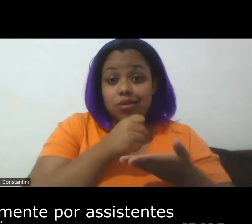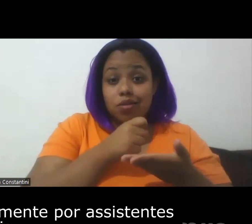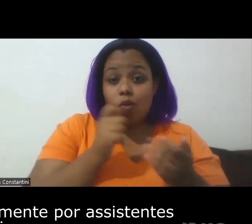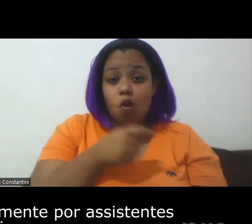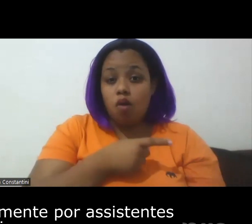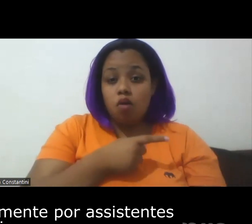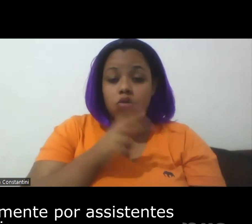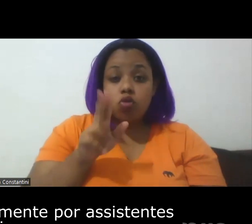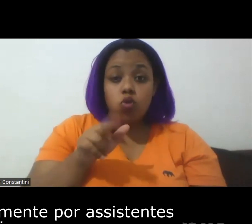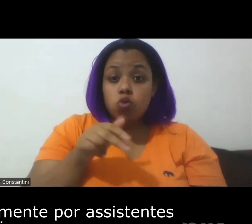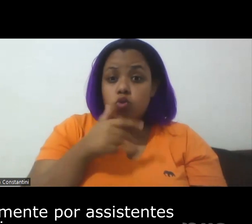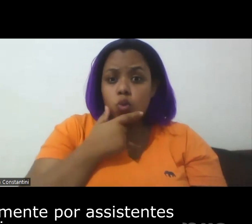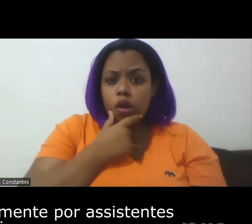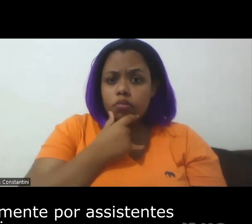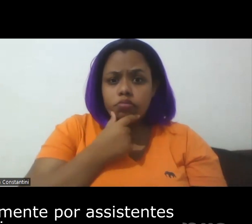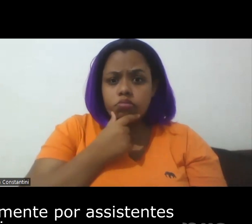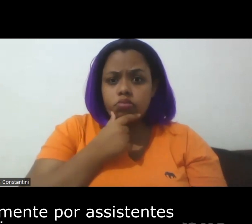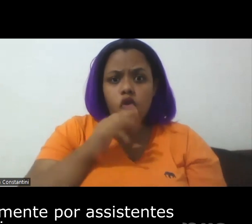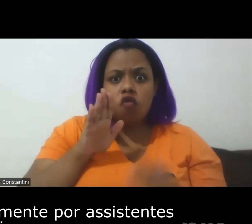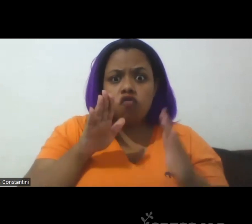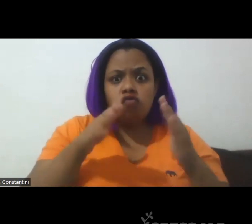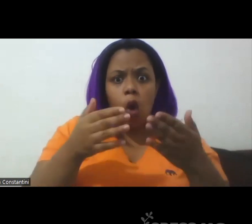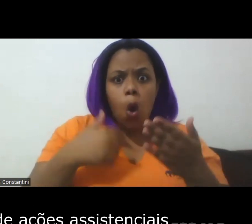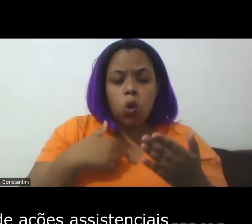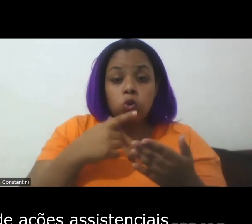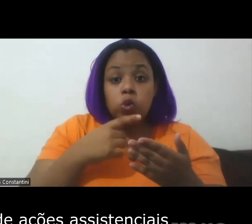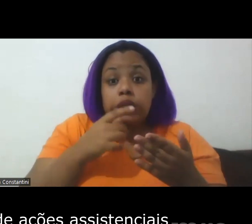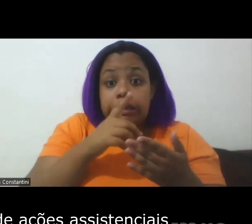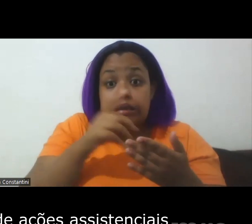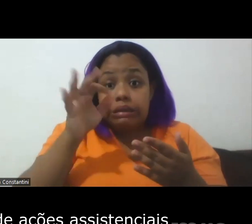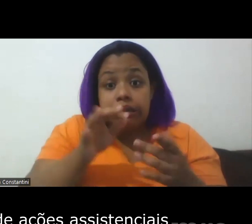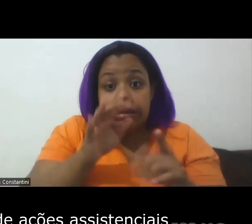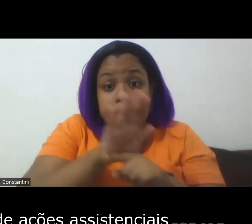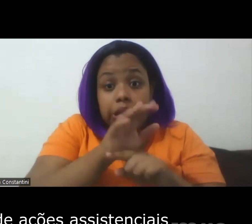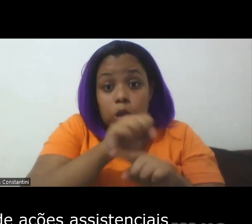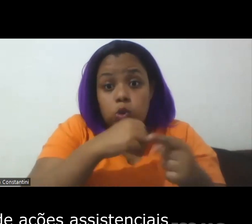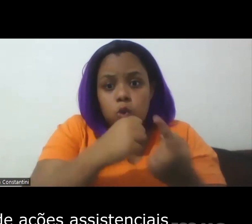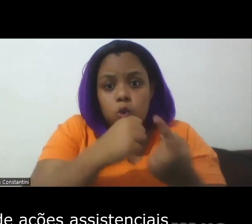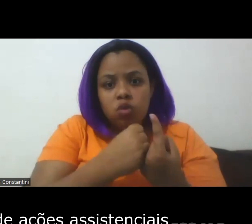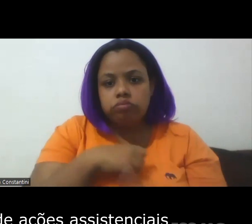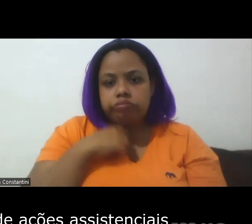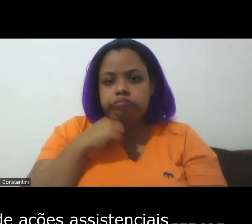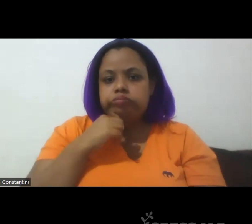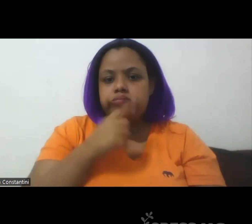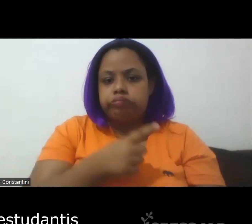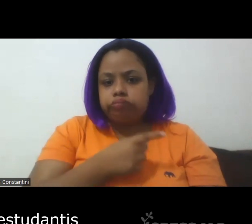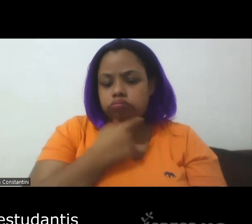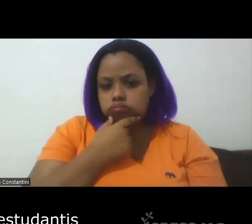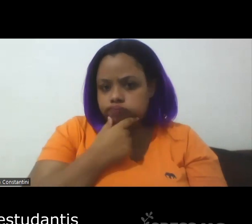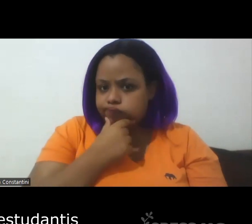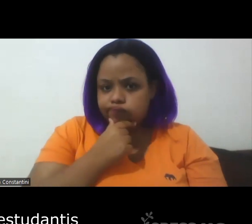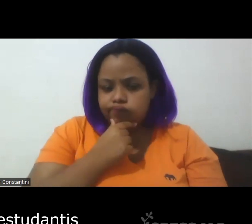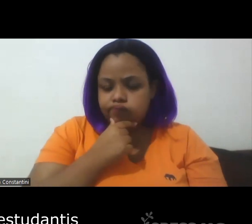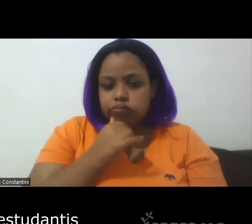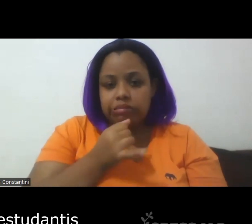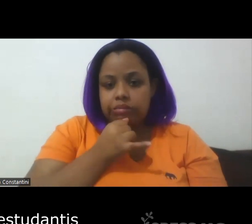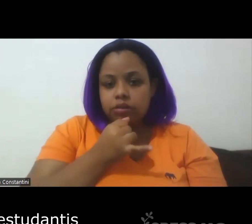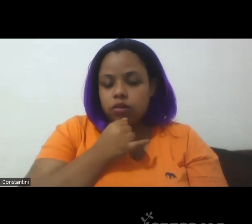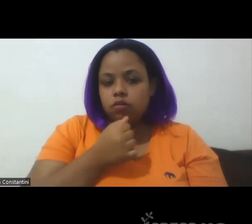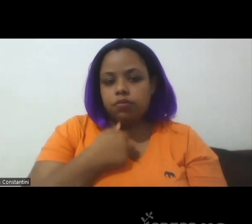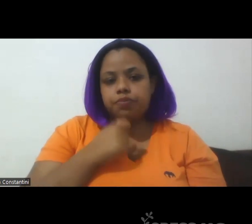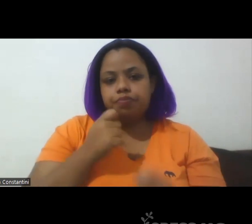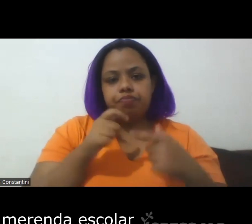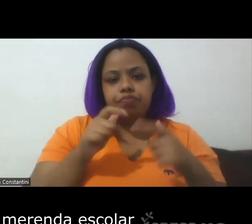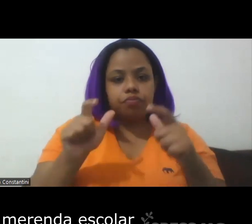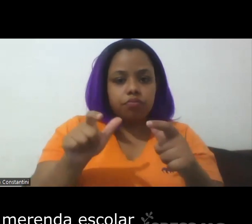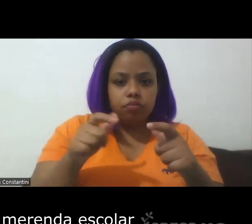ocupado centralmente por assistentes sociais. Aqui a pode falar de ações assistenciais como caixas estudantis,